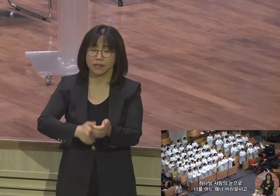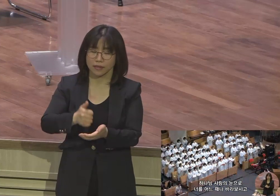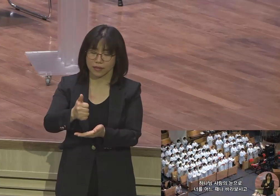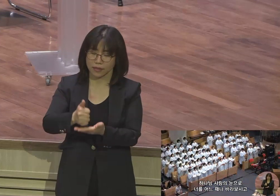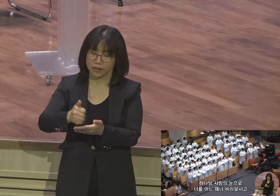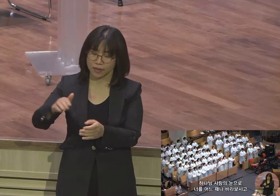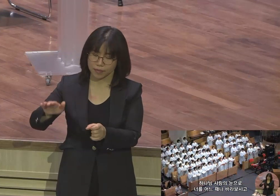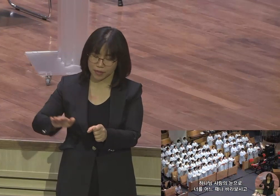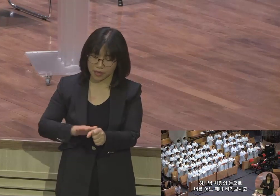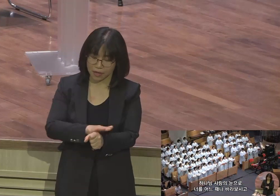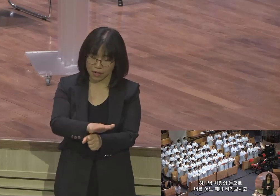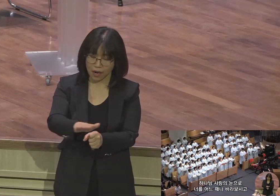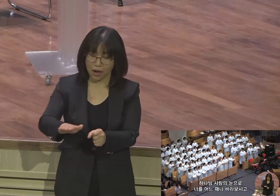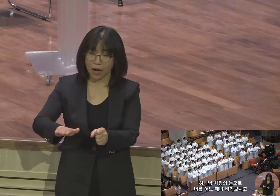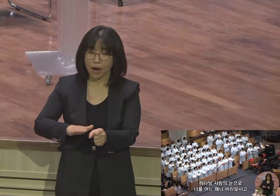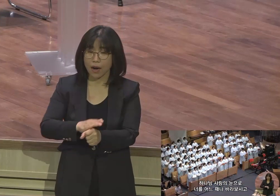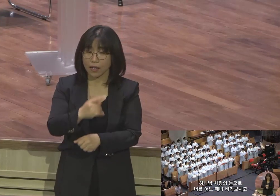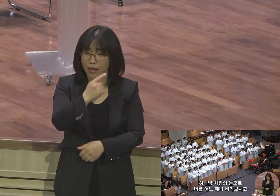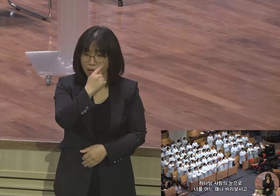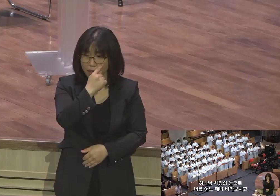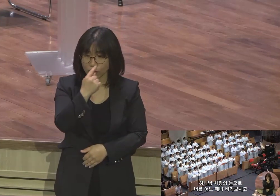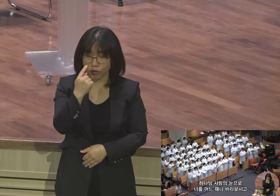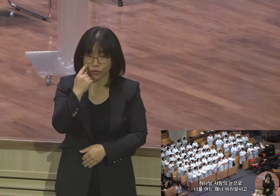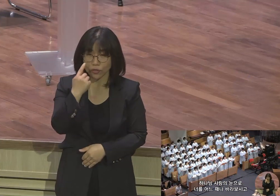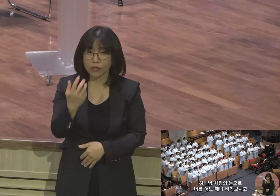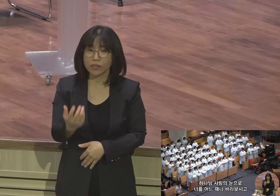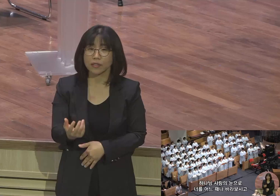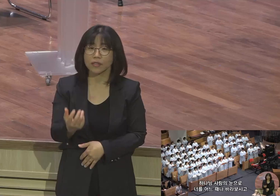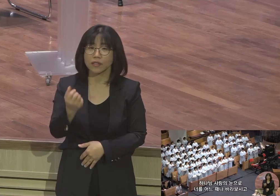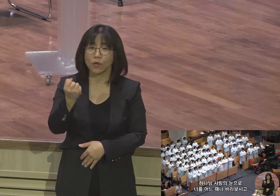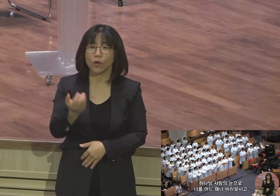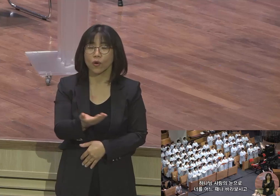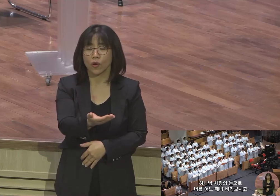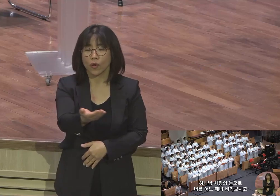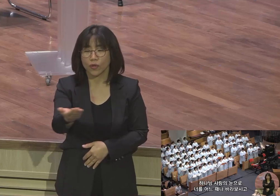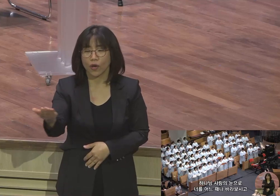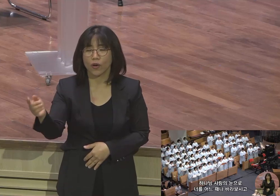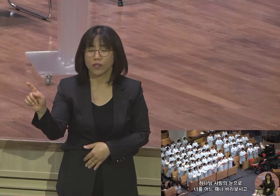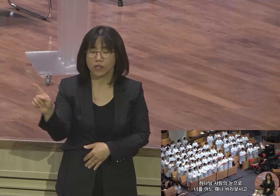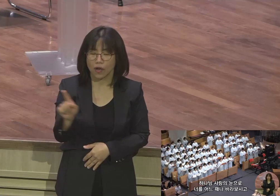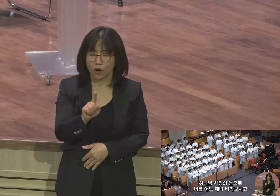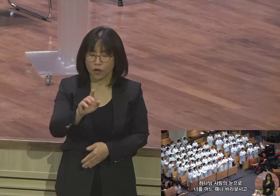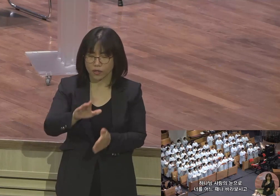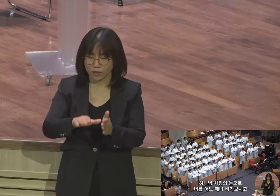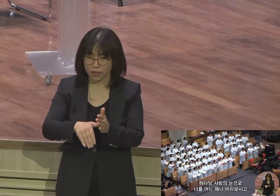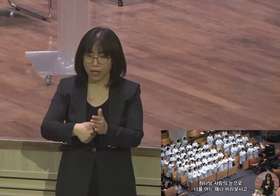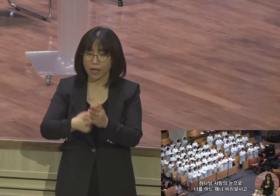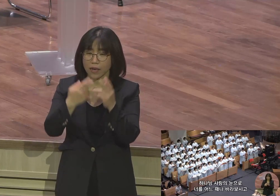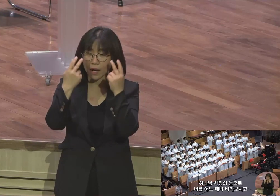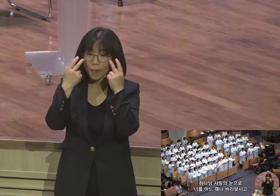하나님의 사랑을 두드러워 너를 어느 때나